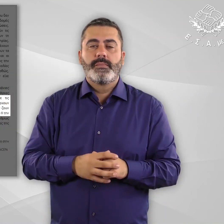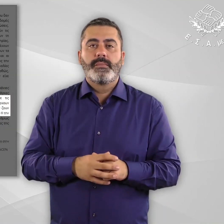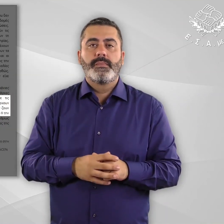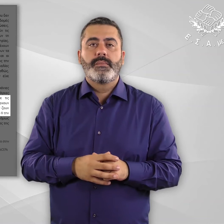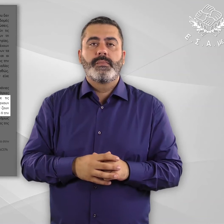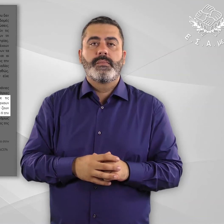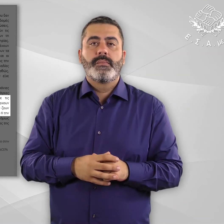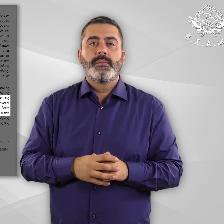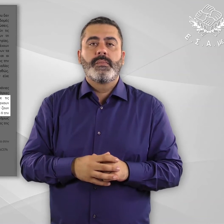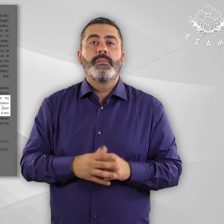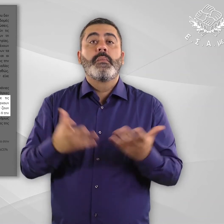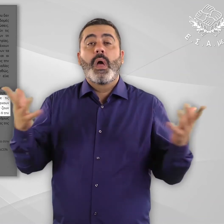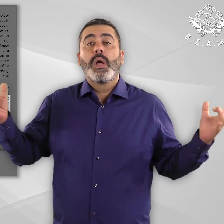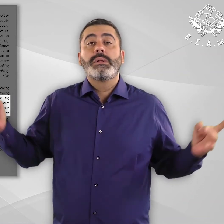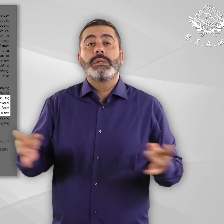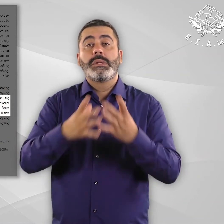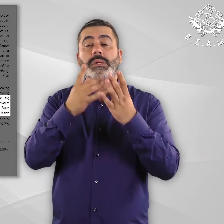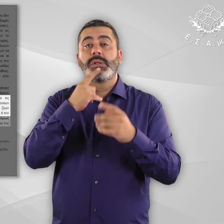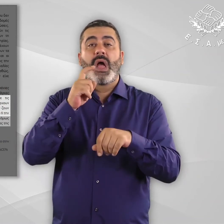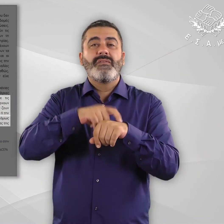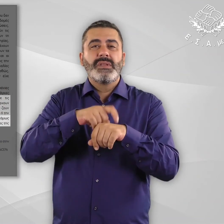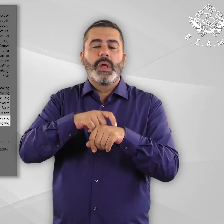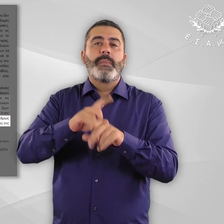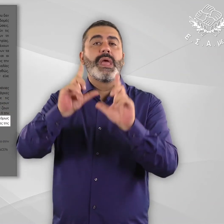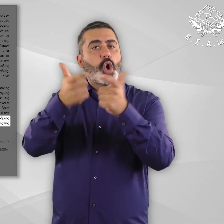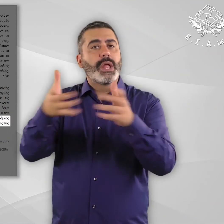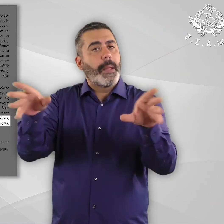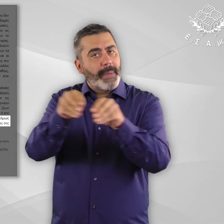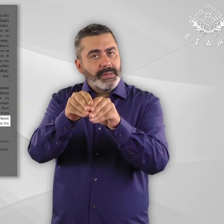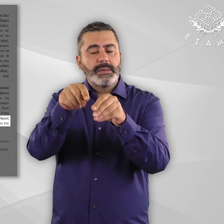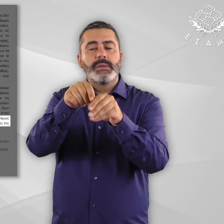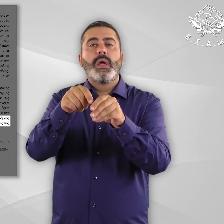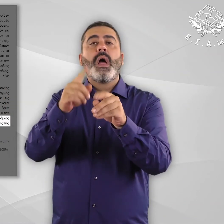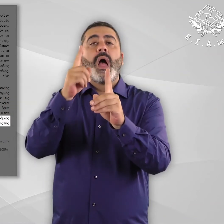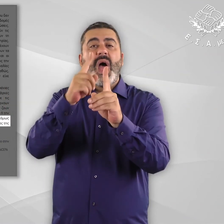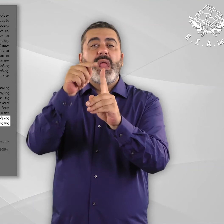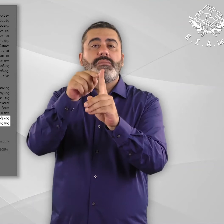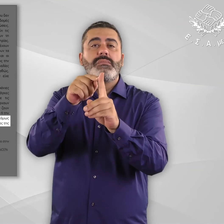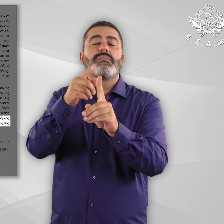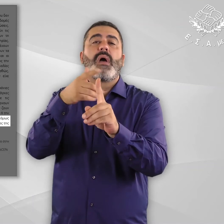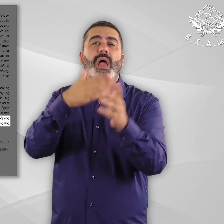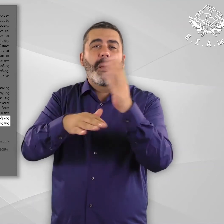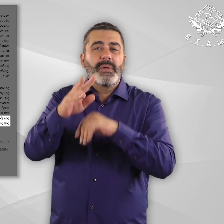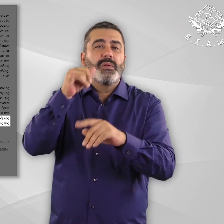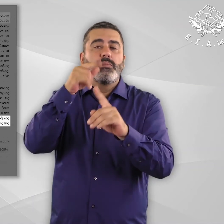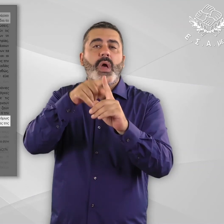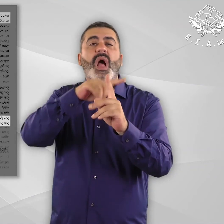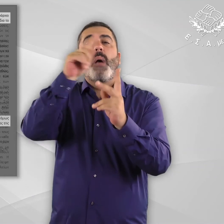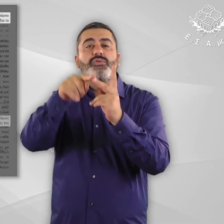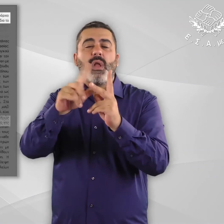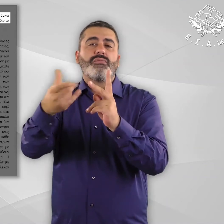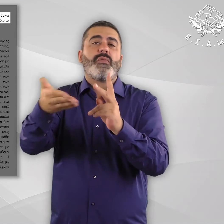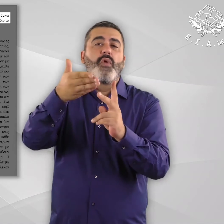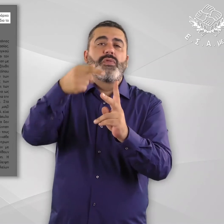παροχή εξατομικευμένων υπηρεσιών υποστήριξης. Ακόμα όμως και σε περιπτώσεις που ζουν με την οικογένειά τους, το